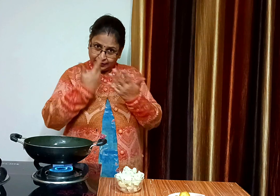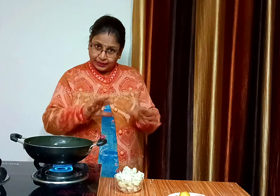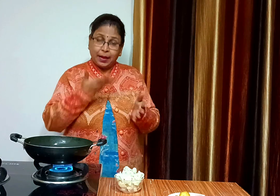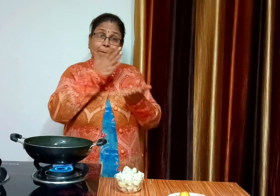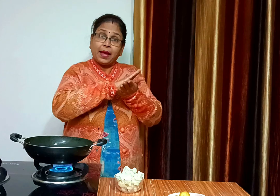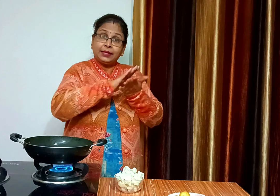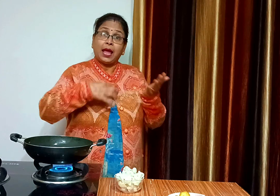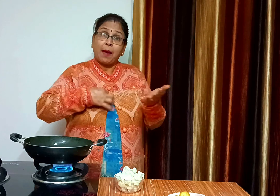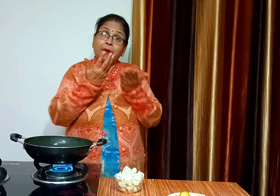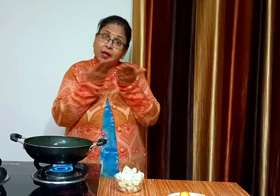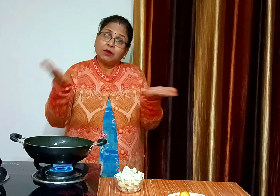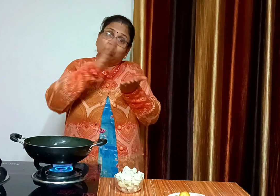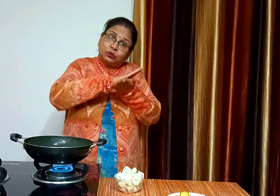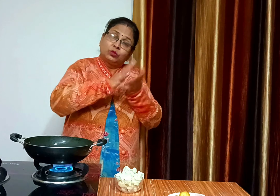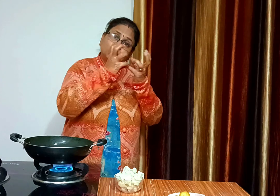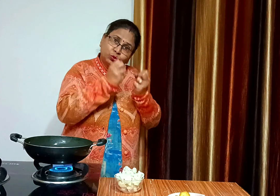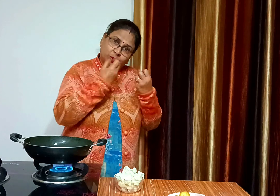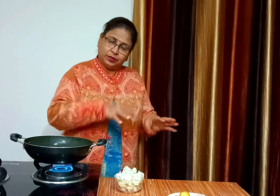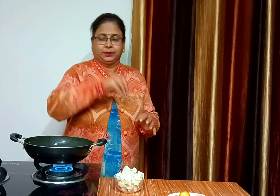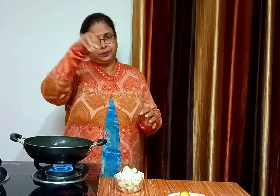लिया है अब इनको भी फ्राय कर लेंगे